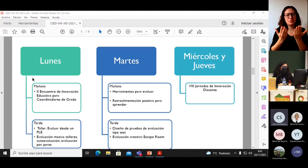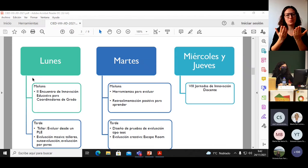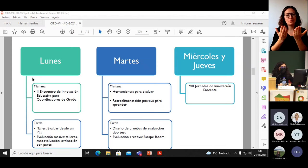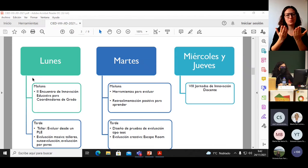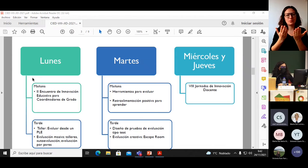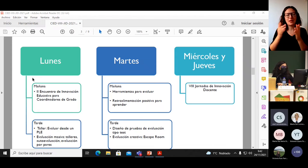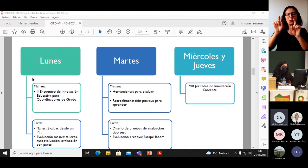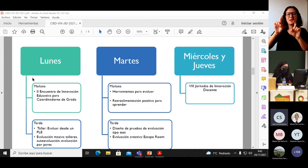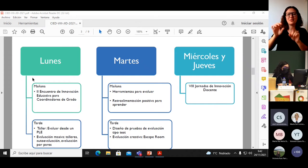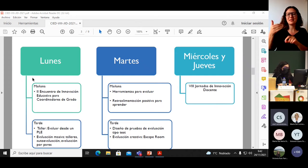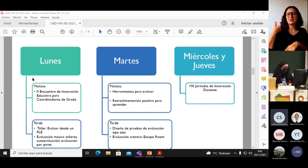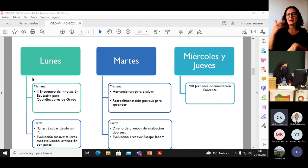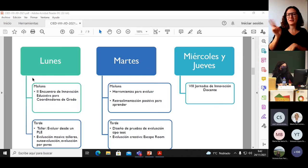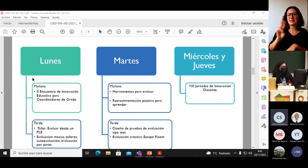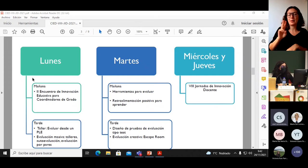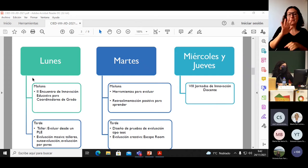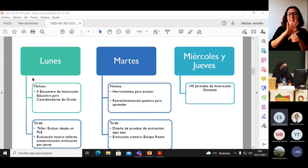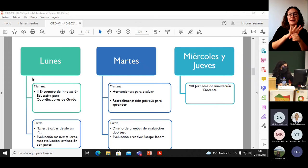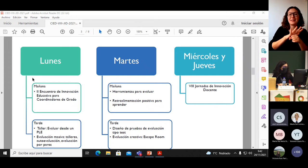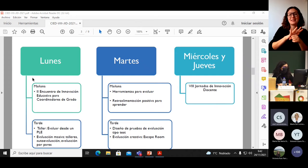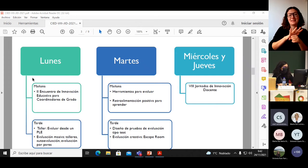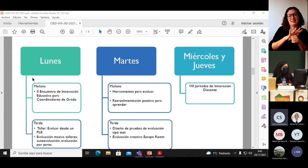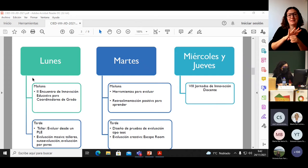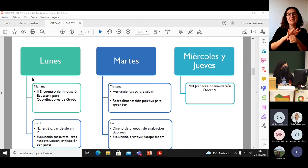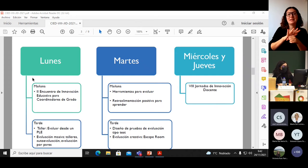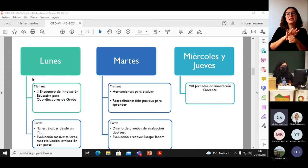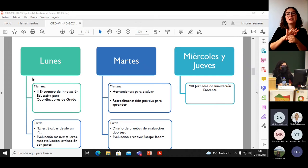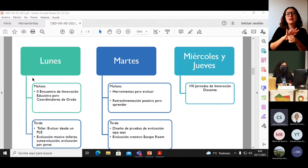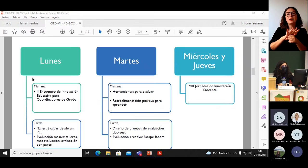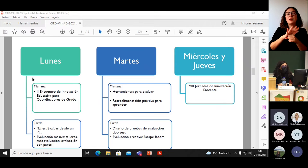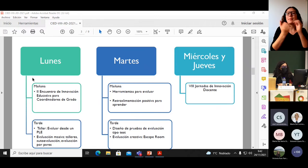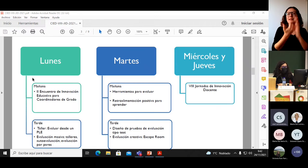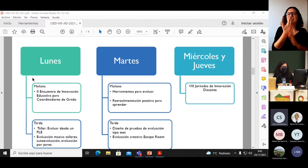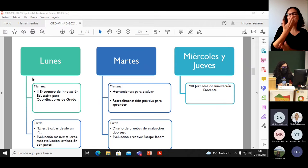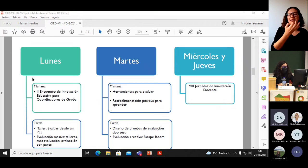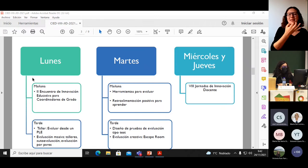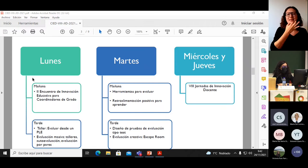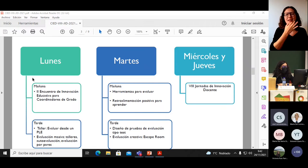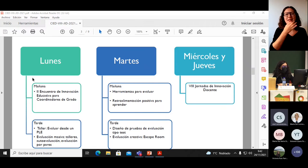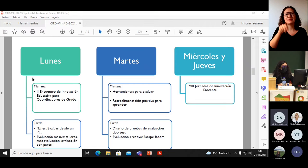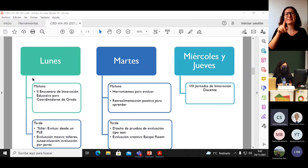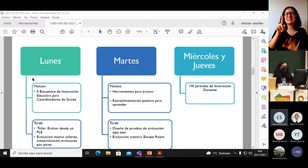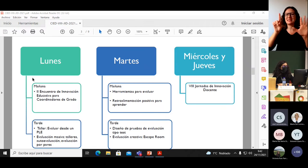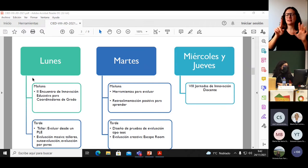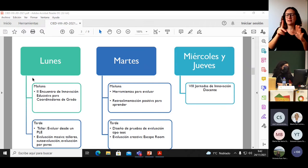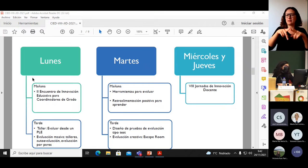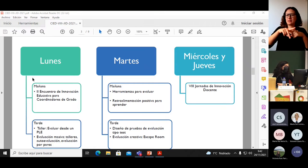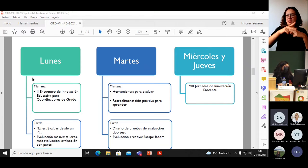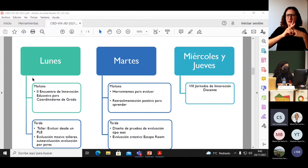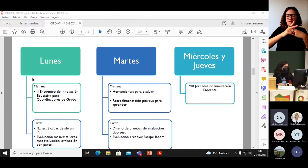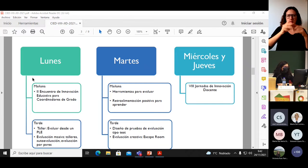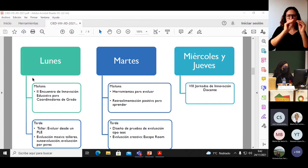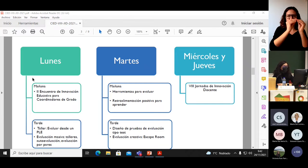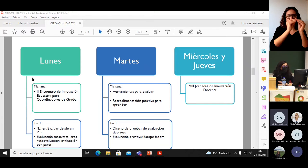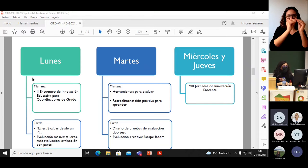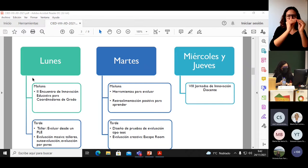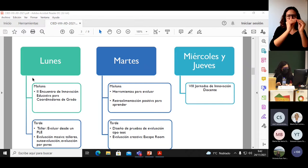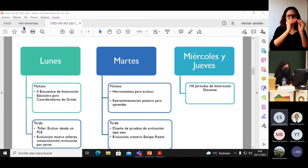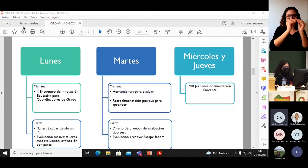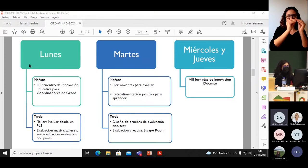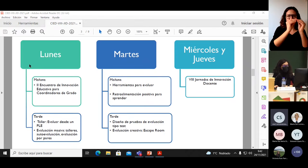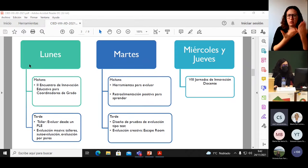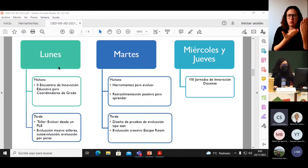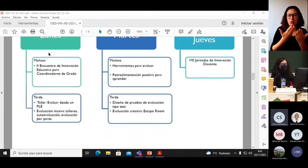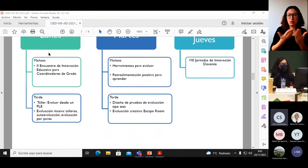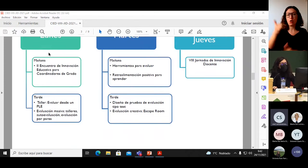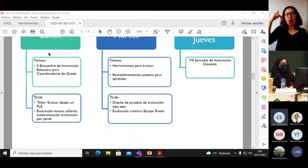y el martes, menos por la tarde, y martes mañana y tarde, se han desarrollado seis talleres, también centrados en la evaluación. Y